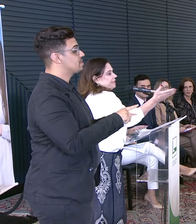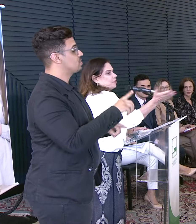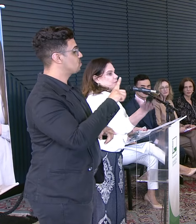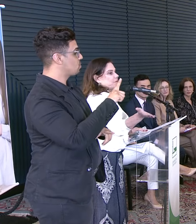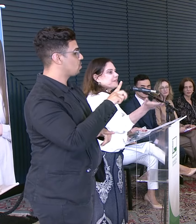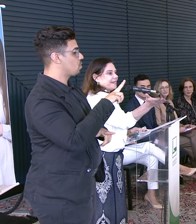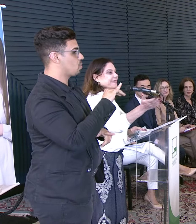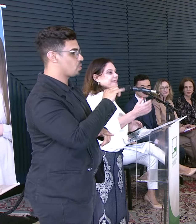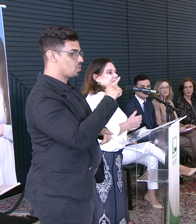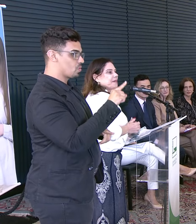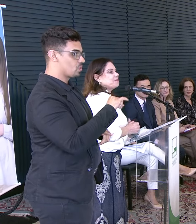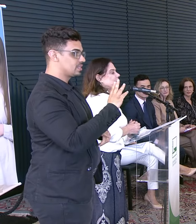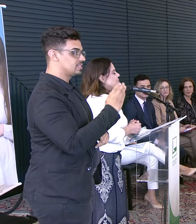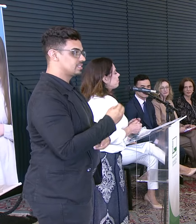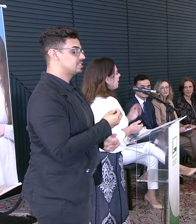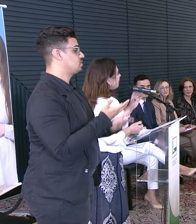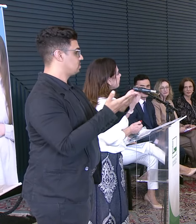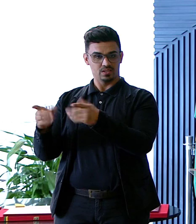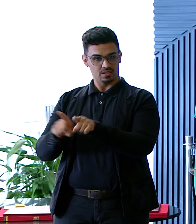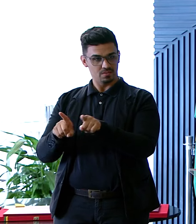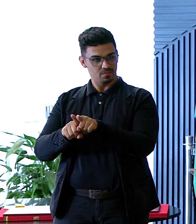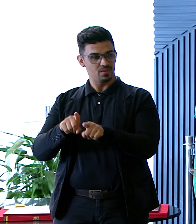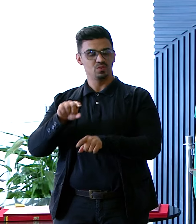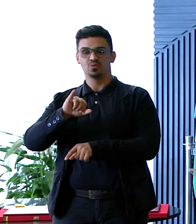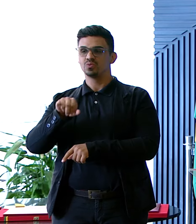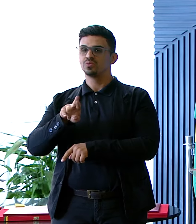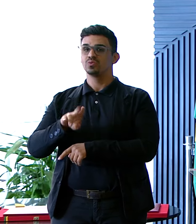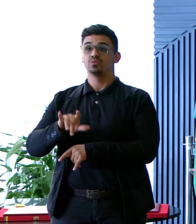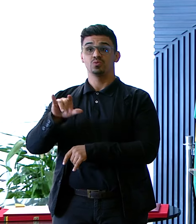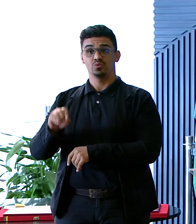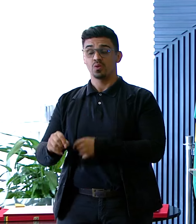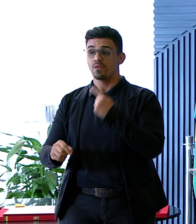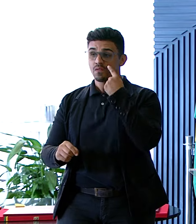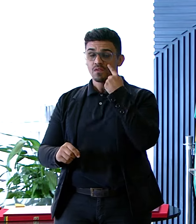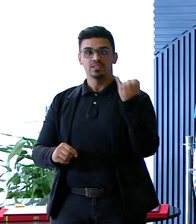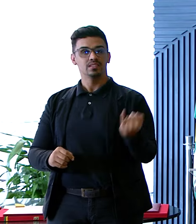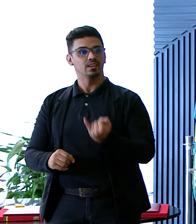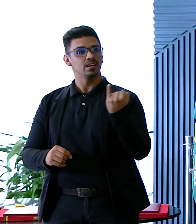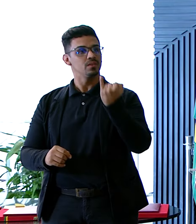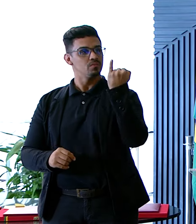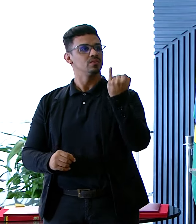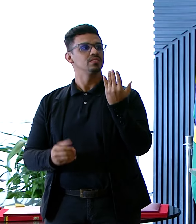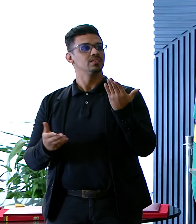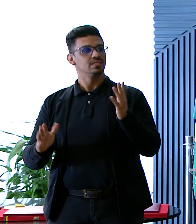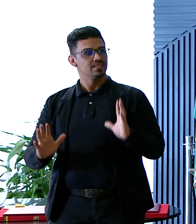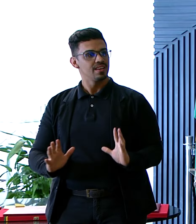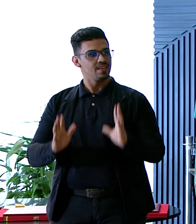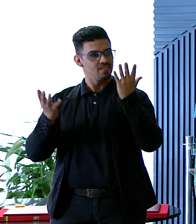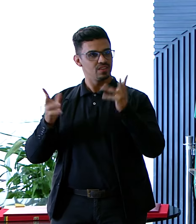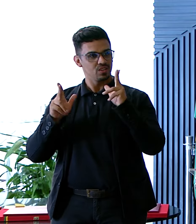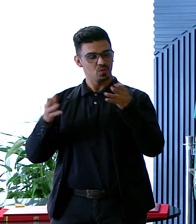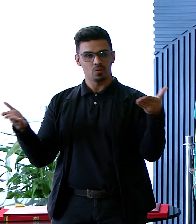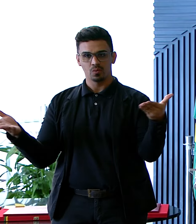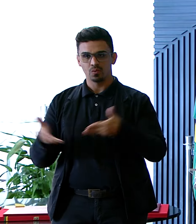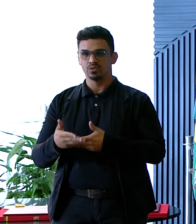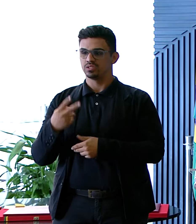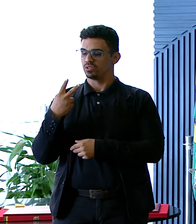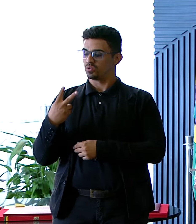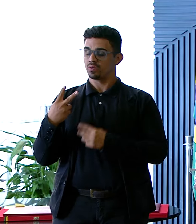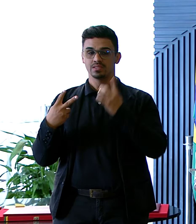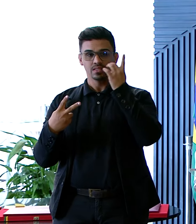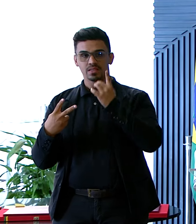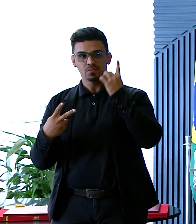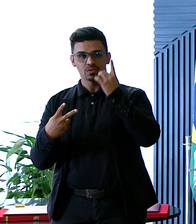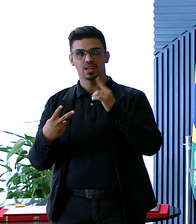E Júlio Que está aqui também Como nosso par Veja a importância Do Azevedo Lima Marcos Vinícius Dois deputados